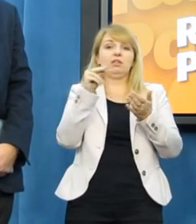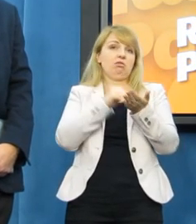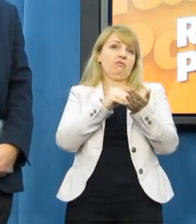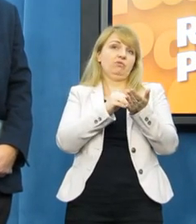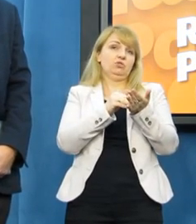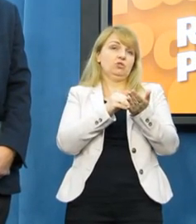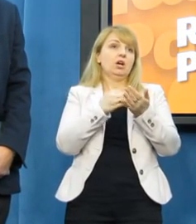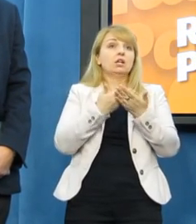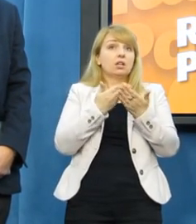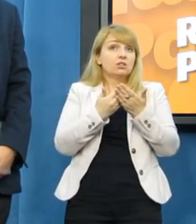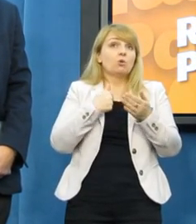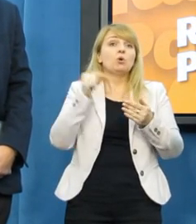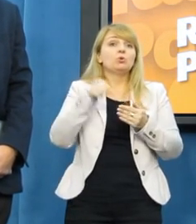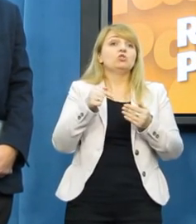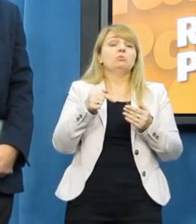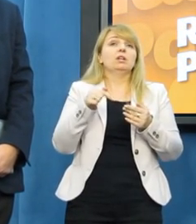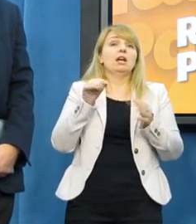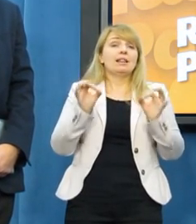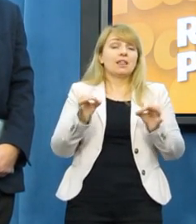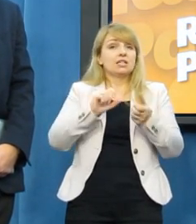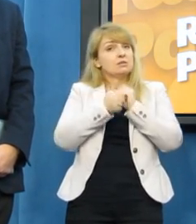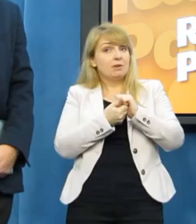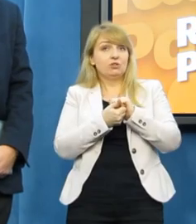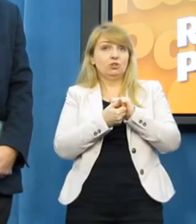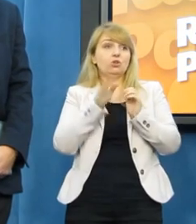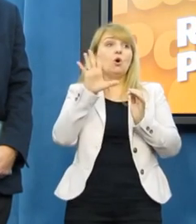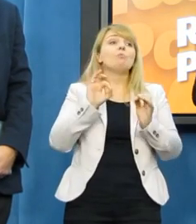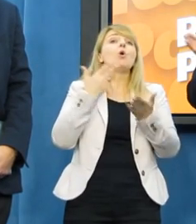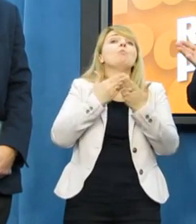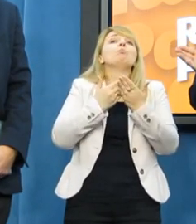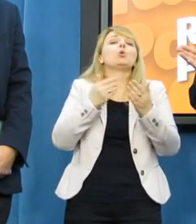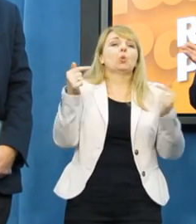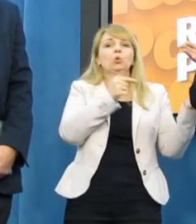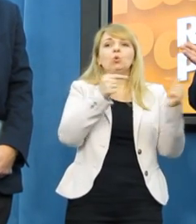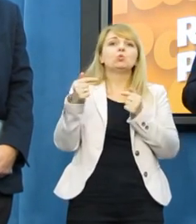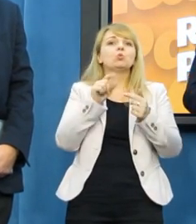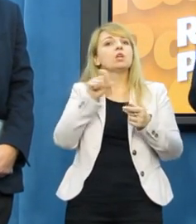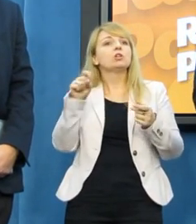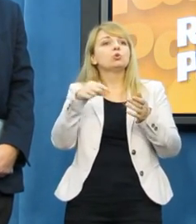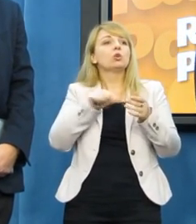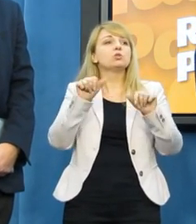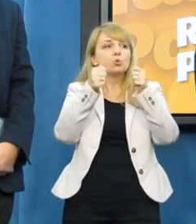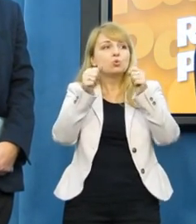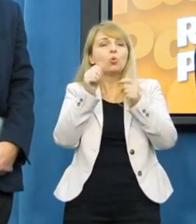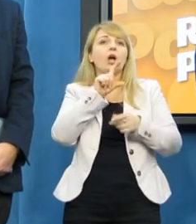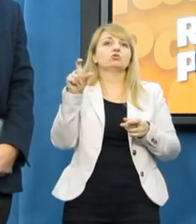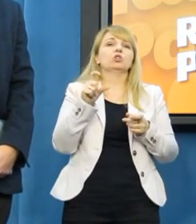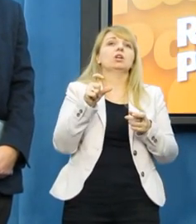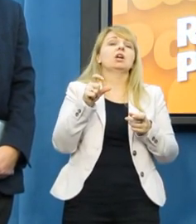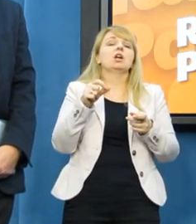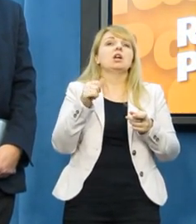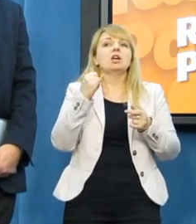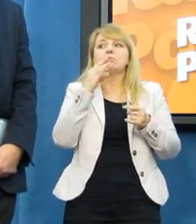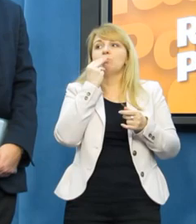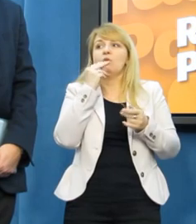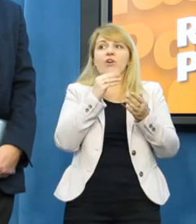Zamiast tego wszystkiego mielibyśmy dyskusję, czy ktoś podlega kodeksowi karnemu, a nie czy to jest dzieło sztuki czynienia. Ale zgadza się pan, że zmową nienawiści